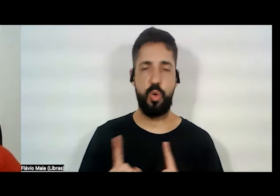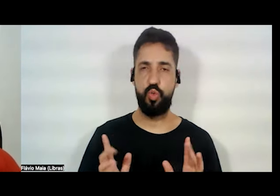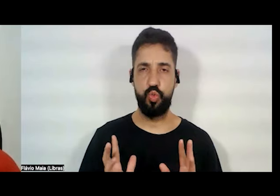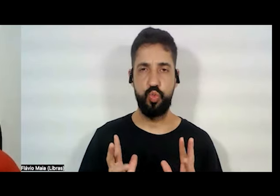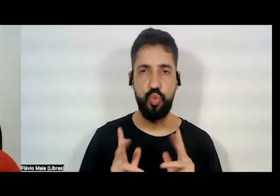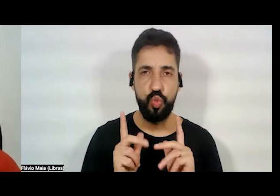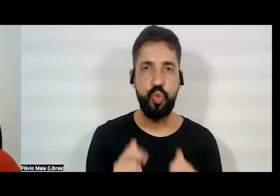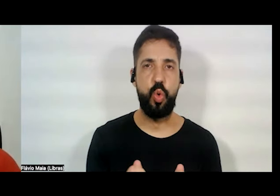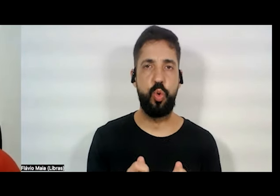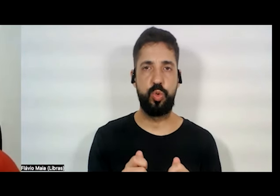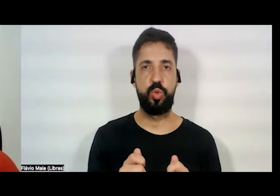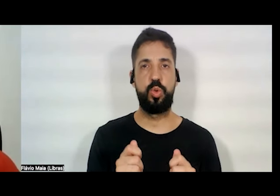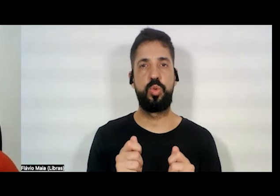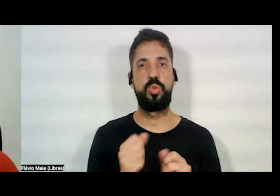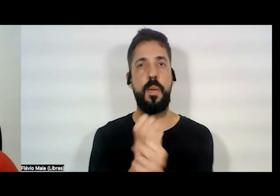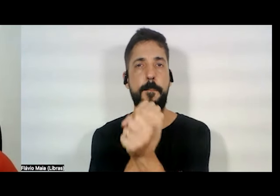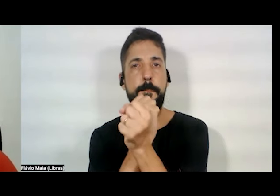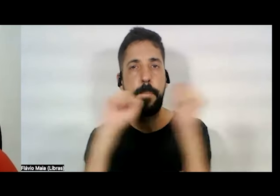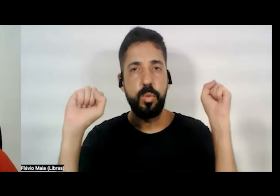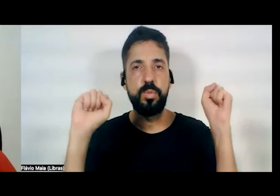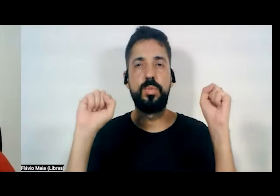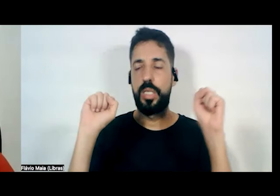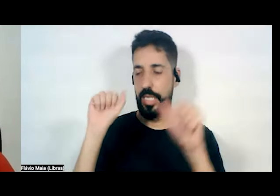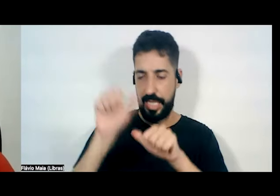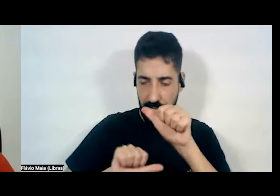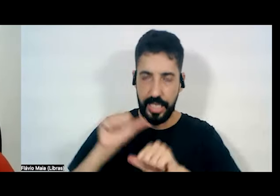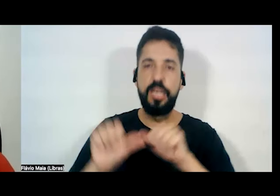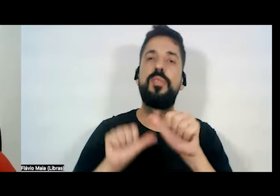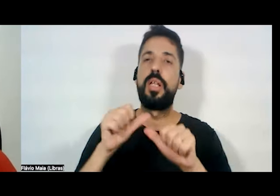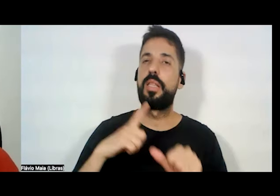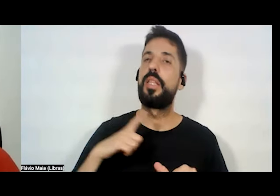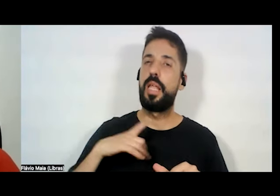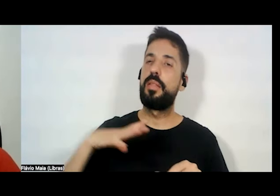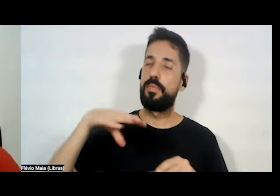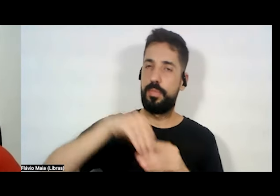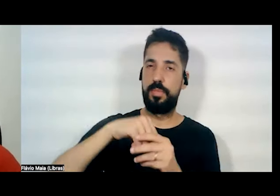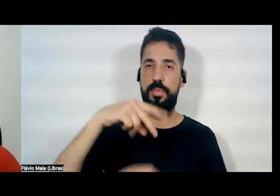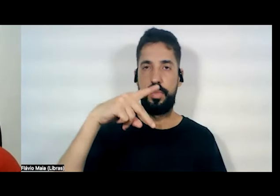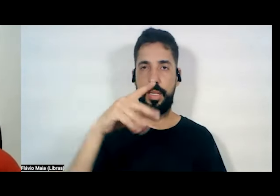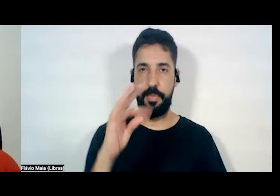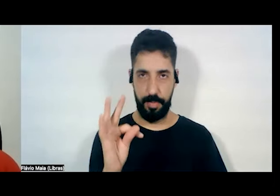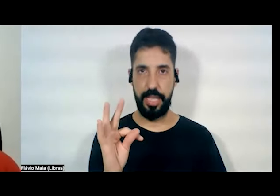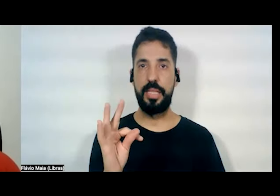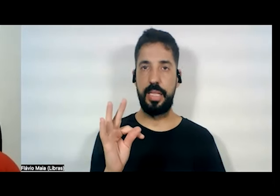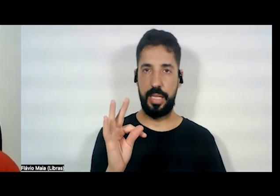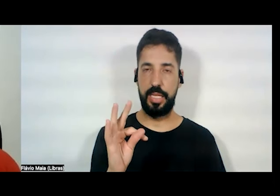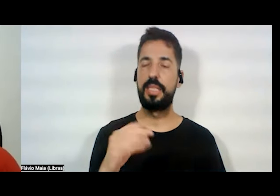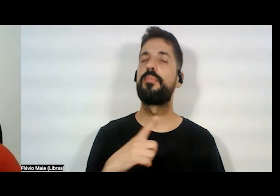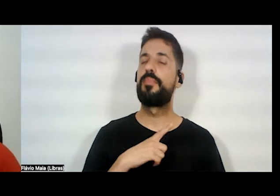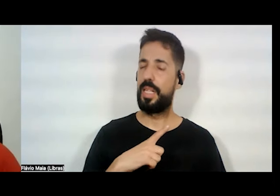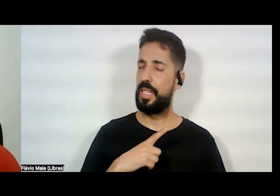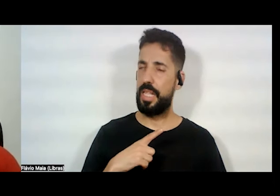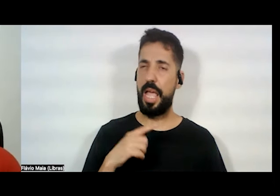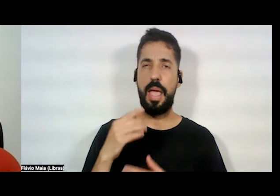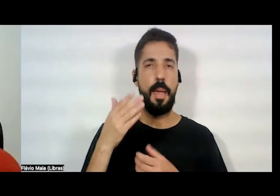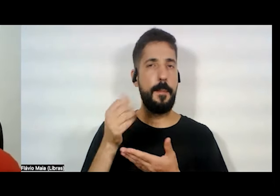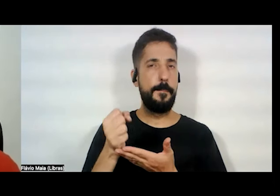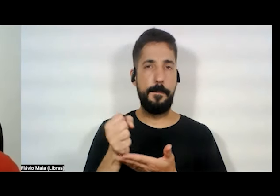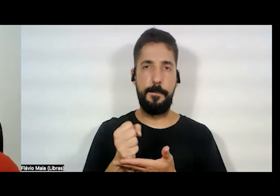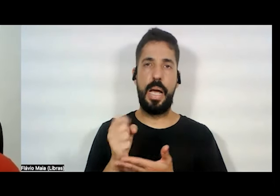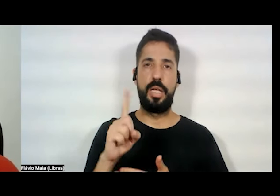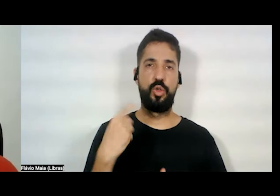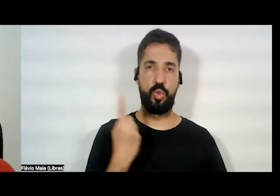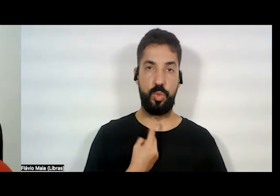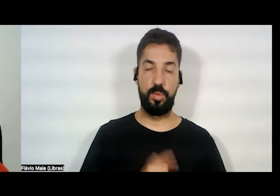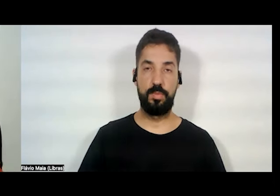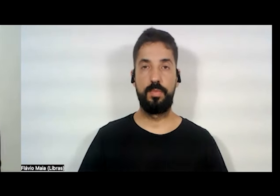libertárias e transformadoras estão com o PT, estão na nossa gênese. Há um aspecto sobre